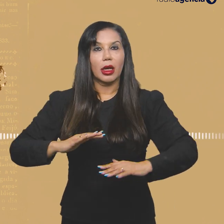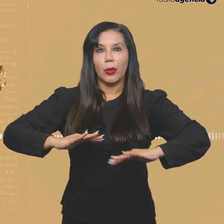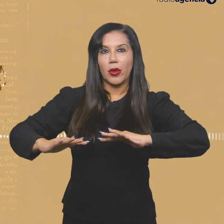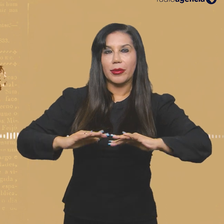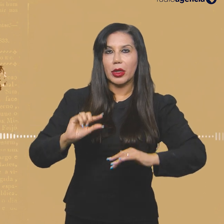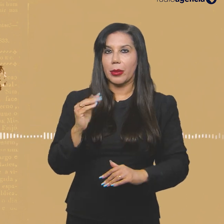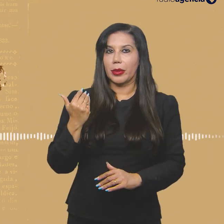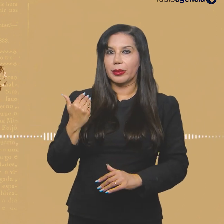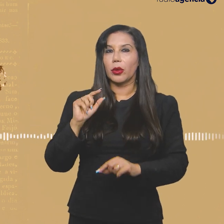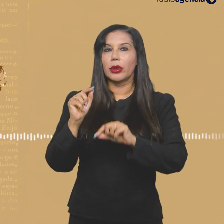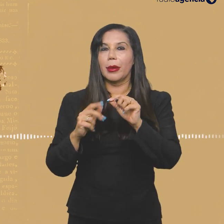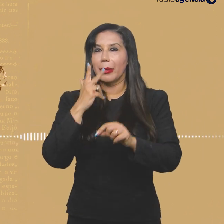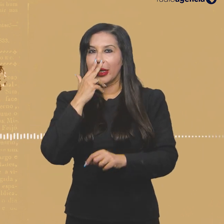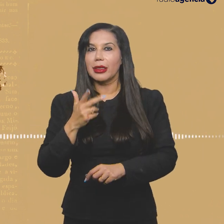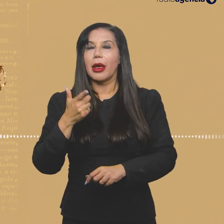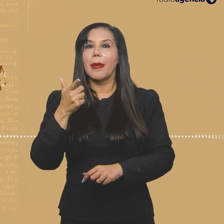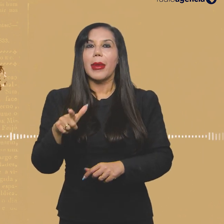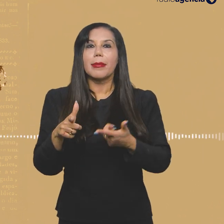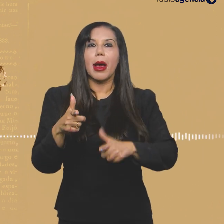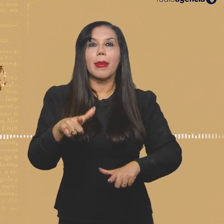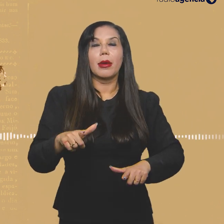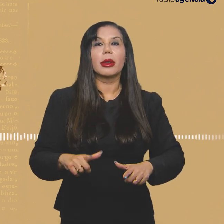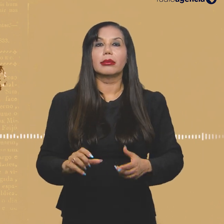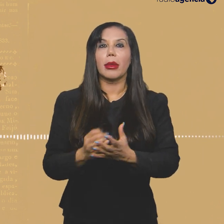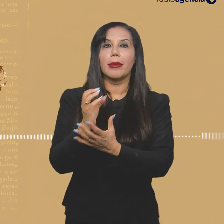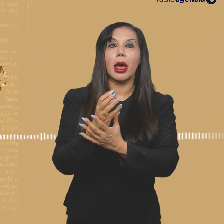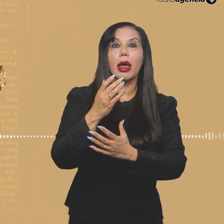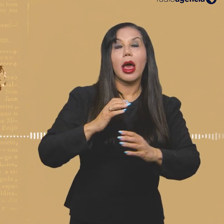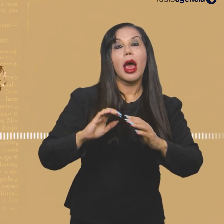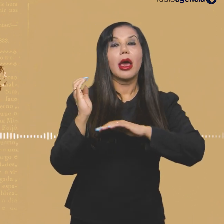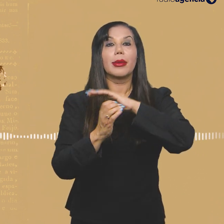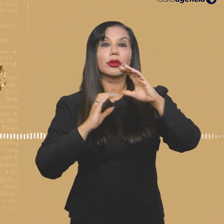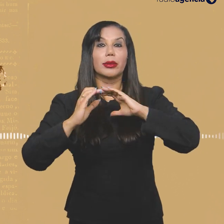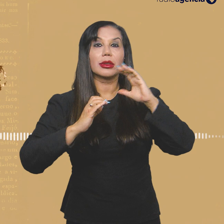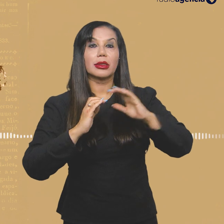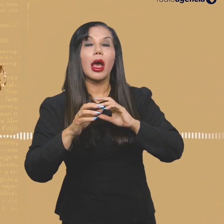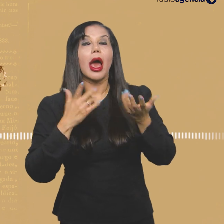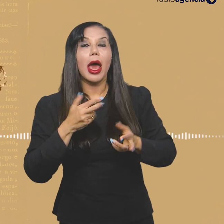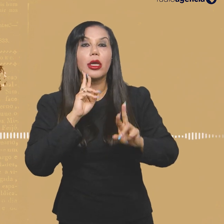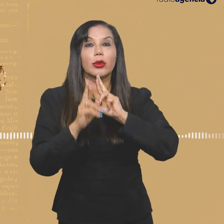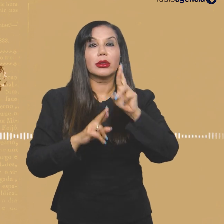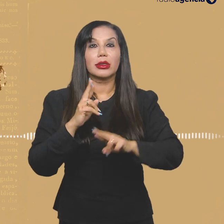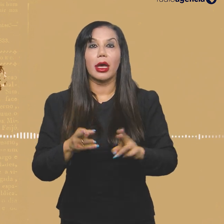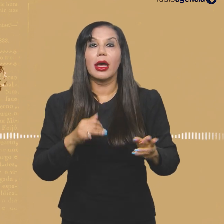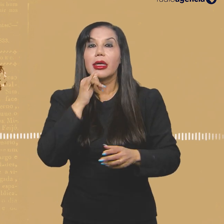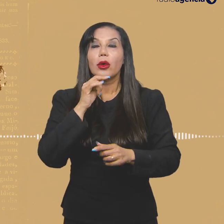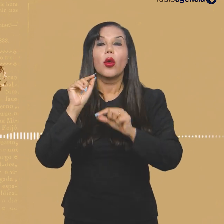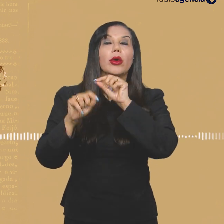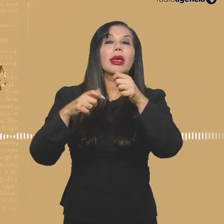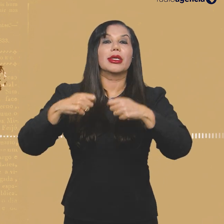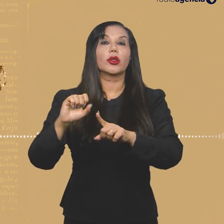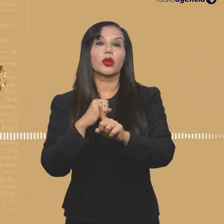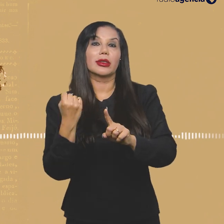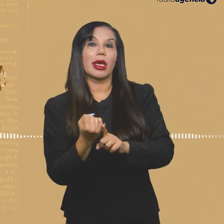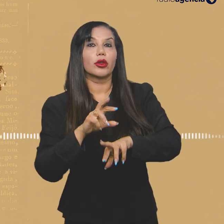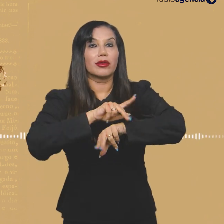Movimentos recentes passam a impressão de que mais empresas de comunicação têm se preocupado em responder às demandas sociais por maior diversidade